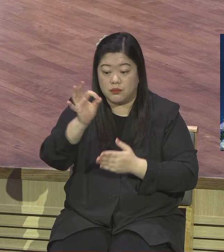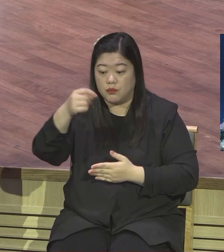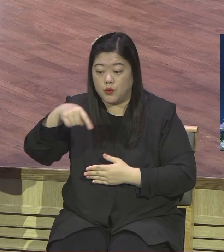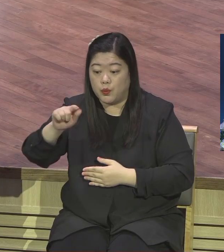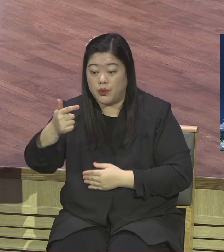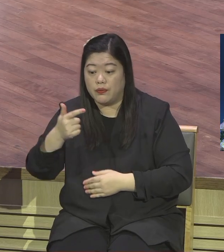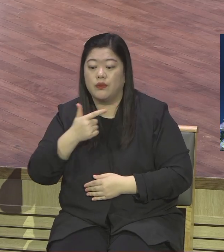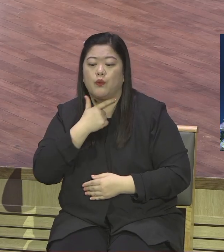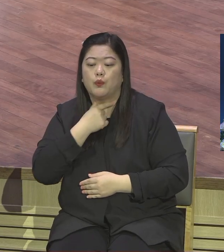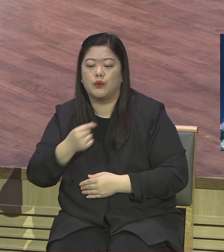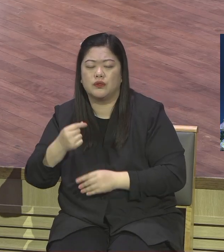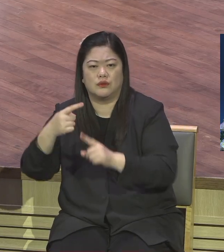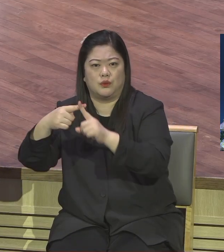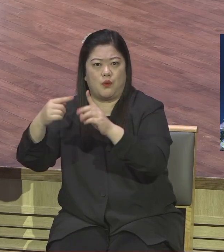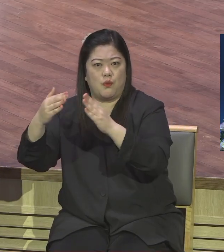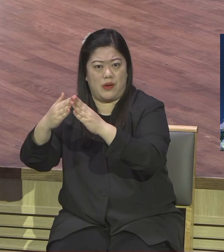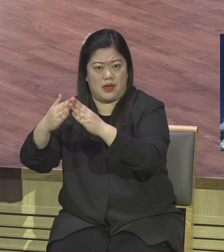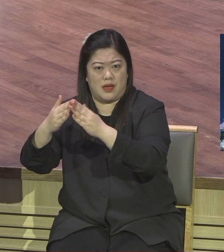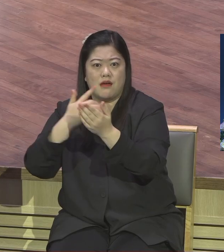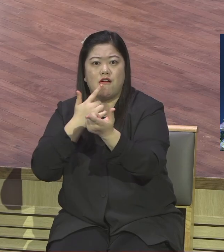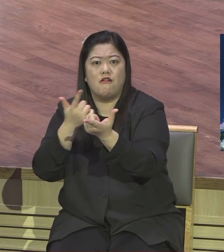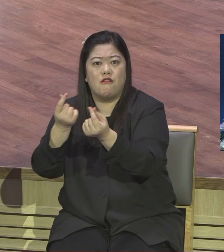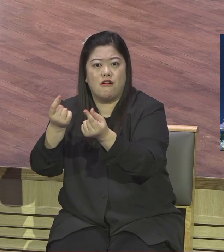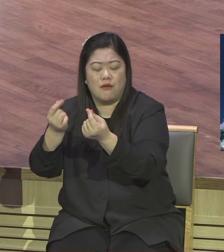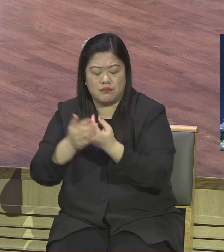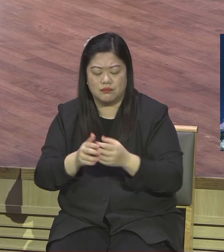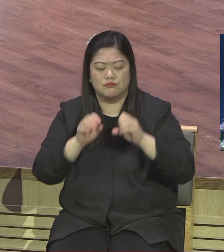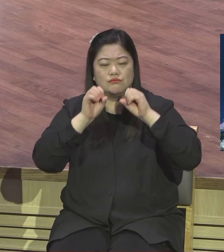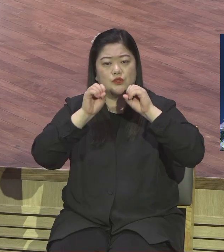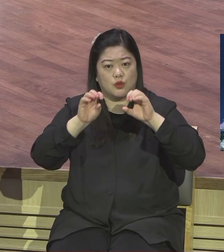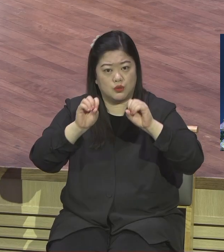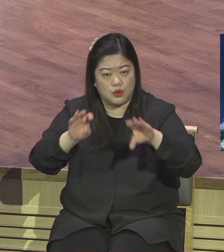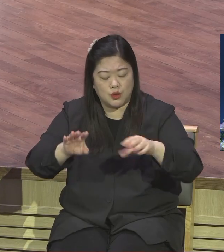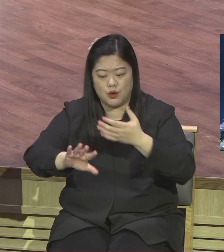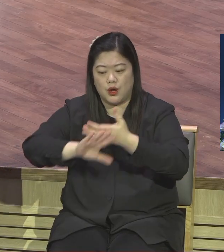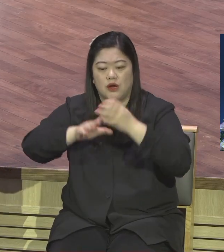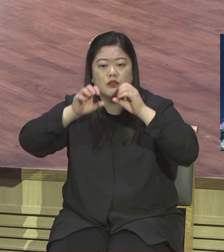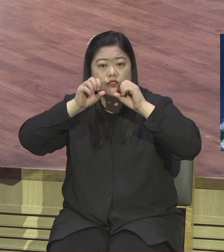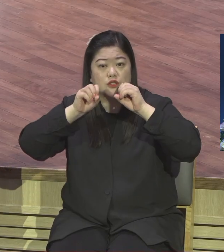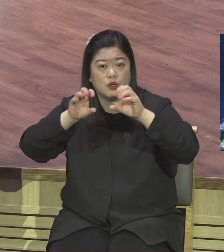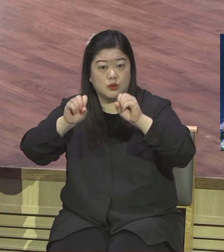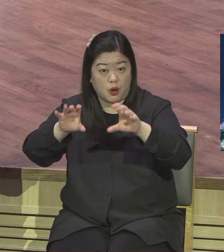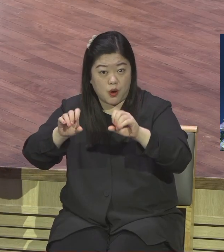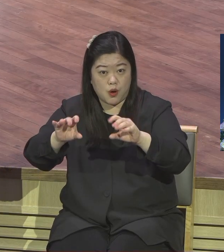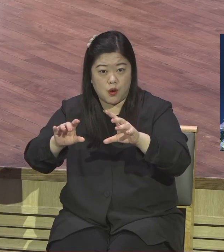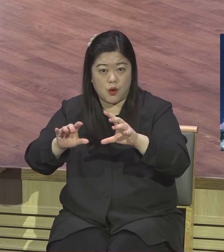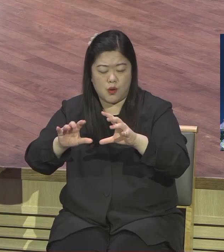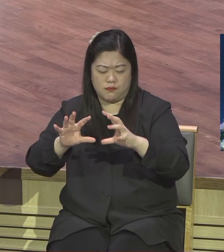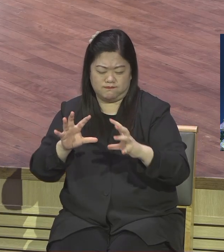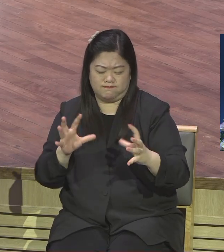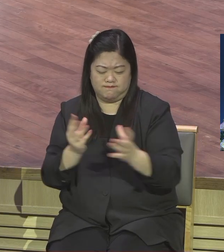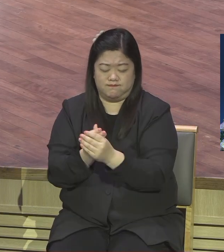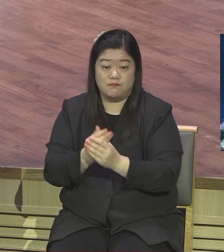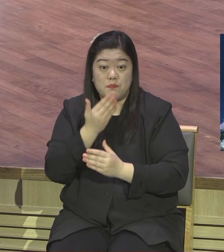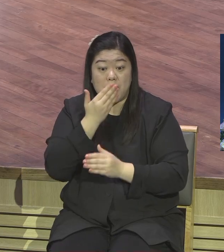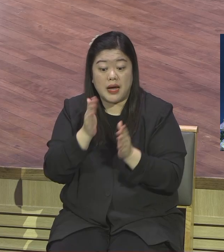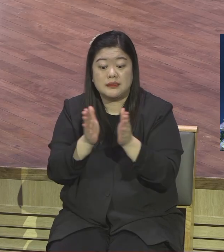성교에 정말 올인화할 수 있는 시간표가 될 때 언제냐 헌당이 제가